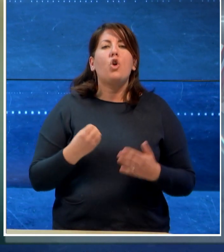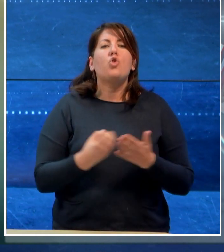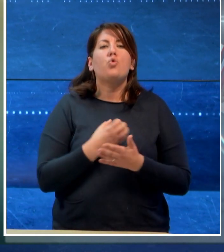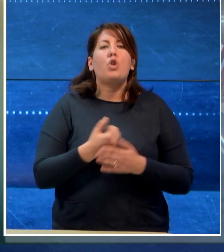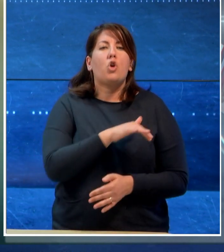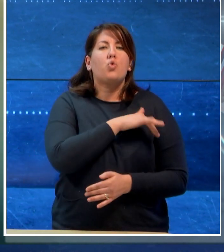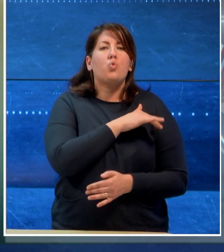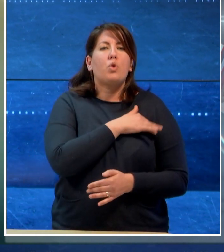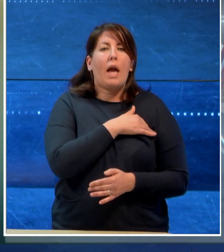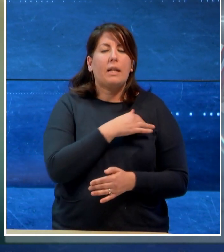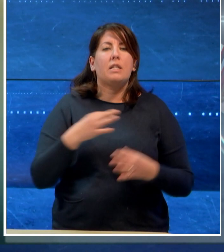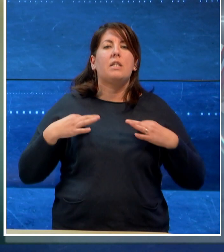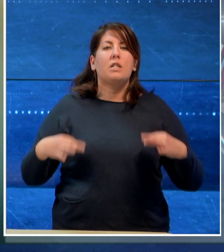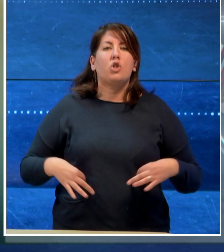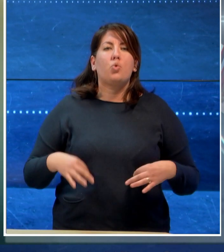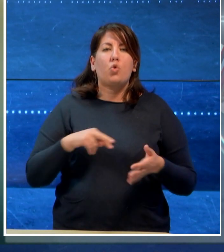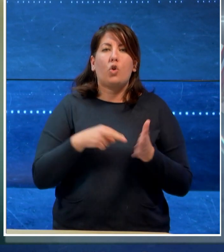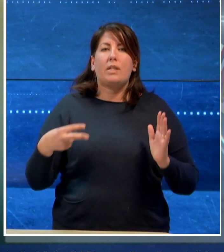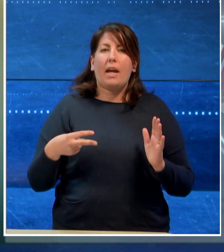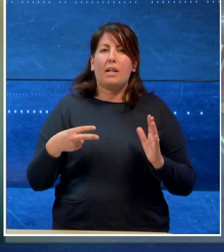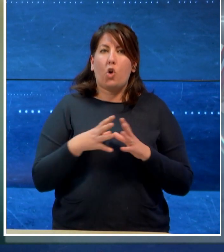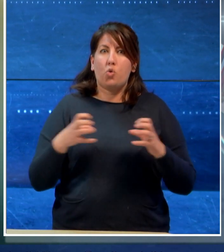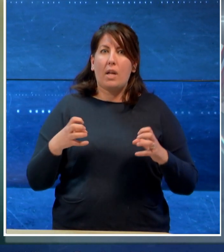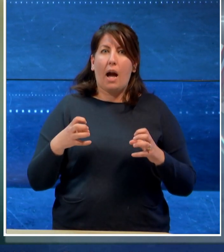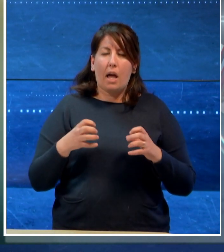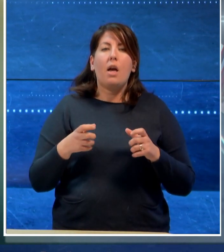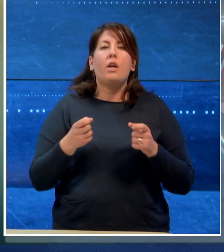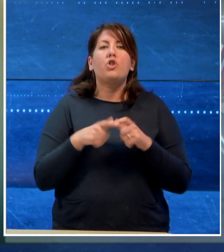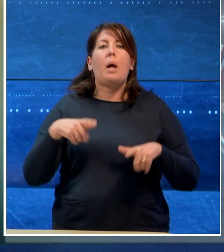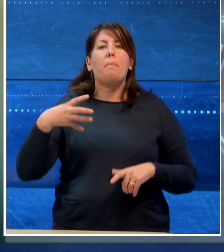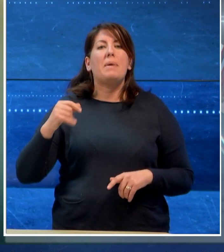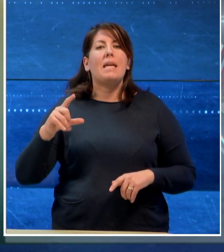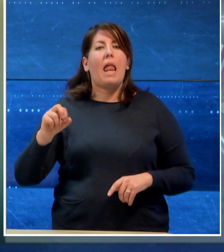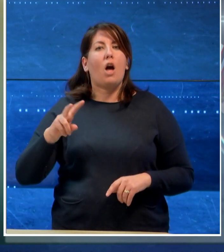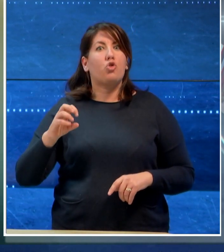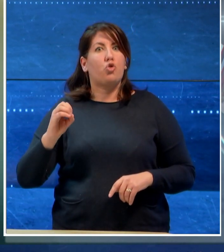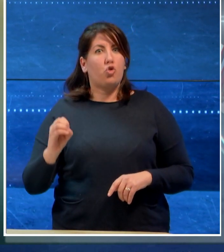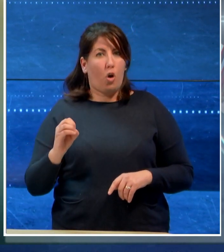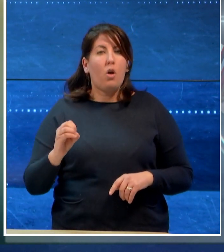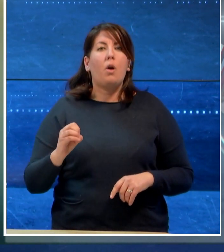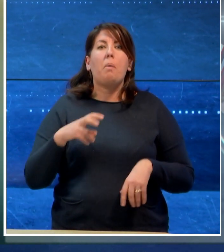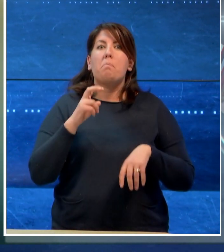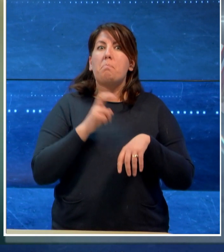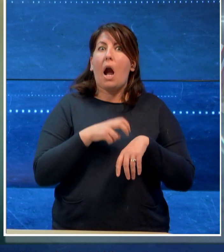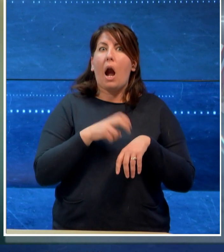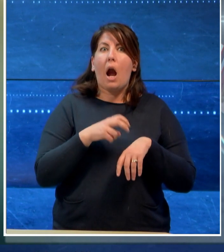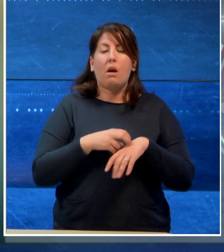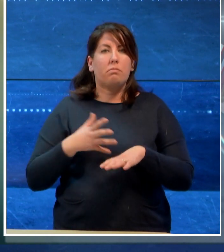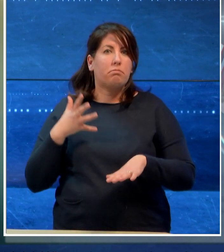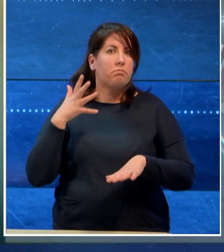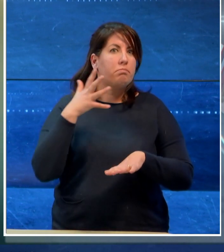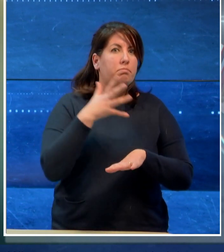Tecnico Industriale di Milazzo. Per diversi di loro sono intervenuti i medici del